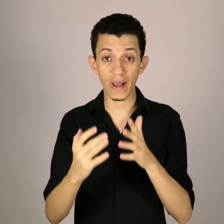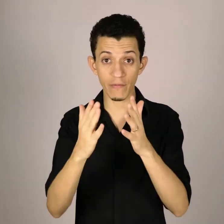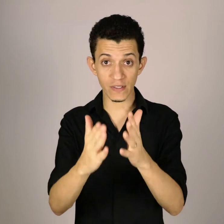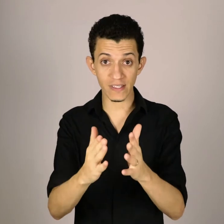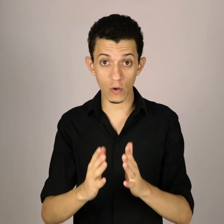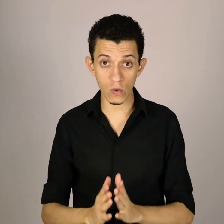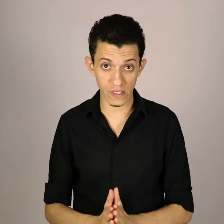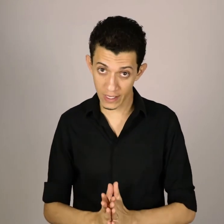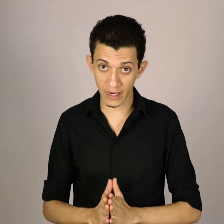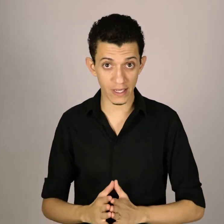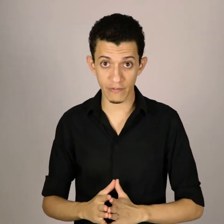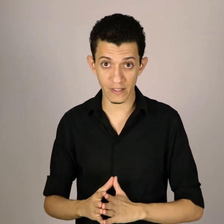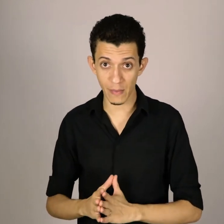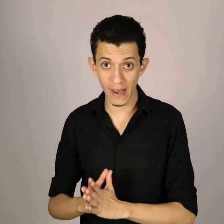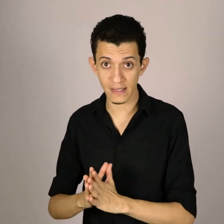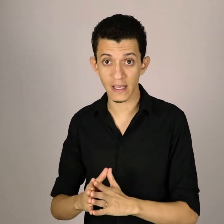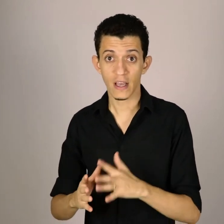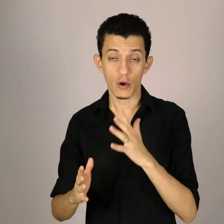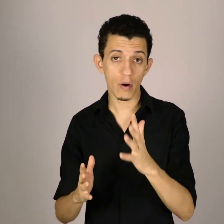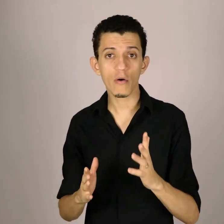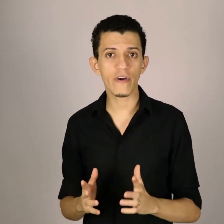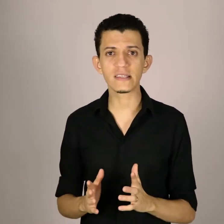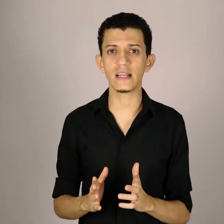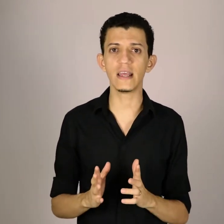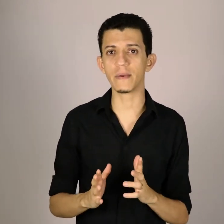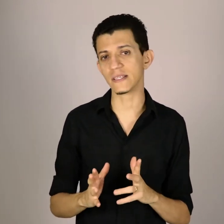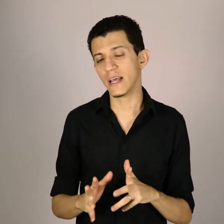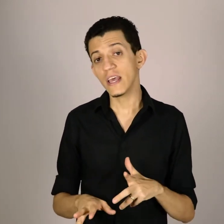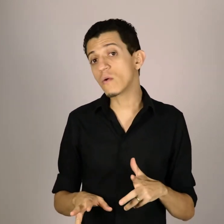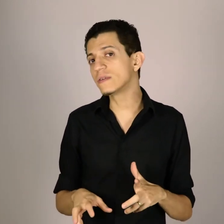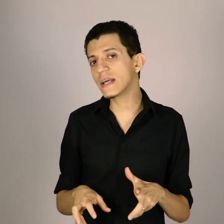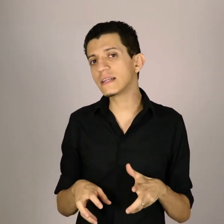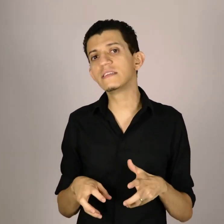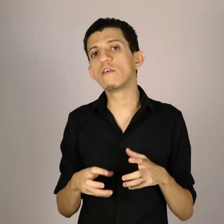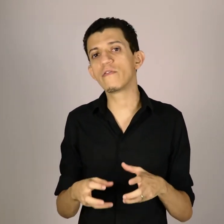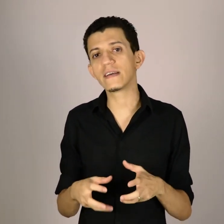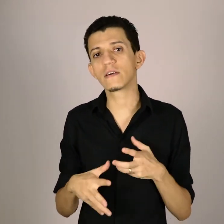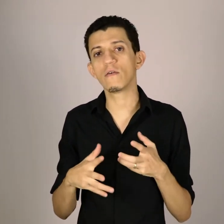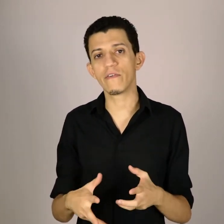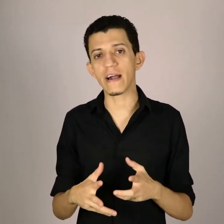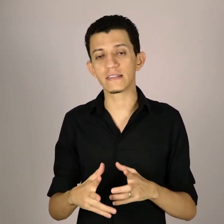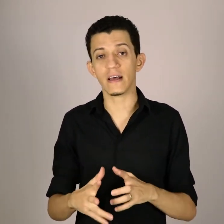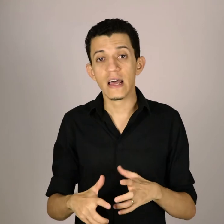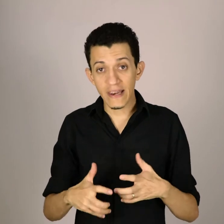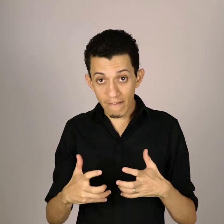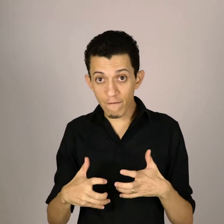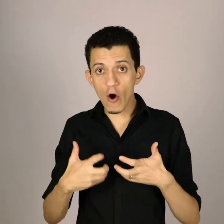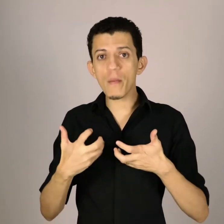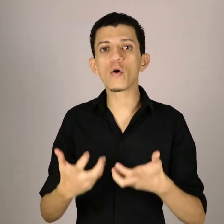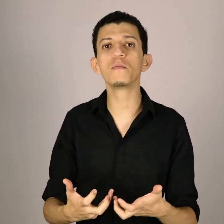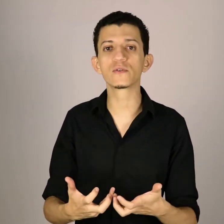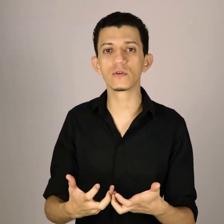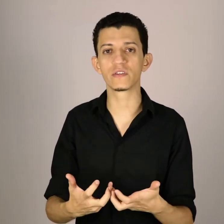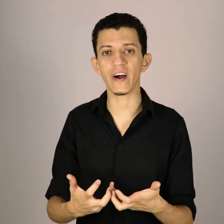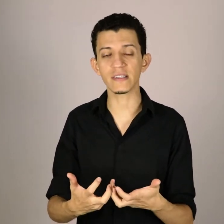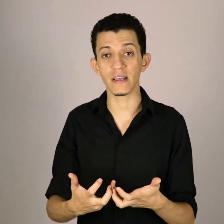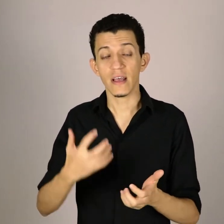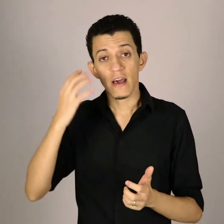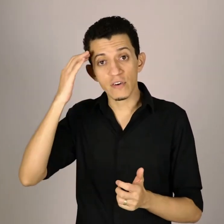que você se concentre cada vez mais em uma conversa em Libras e consiga desenvolver essa conversa da forma como os sons fazem, você